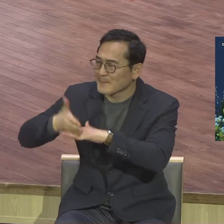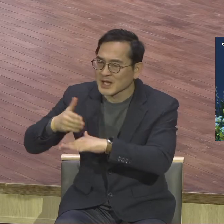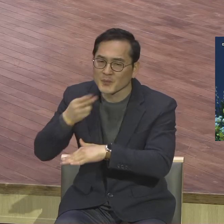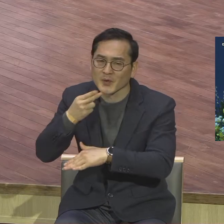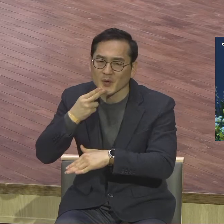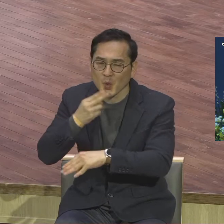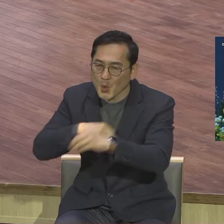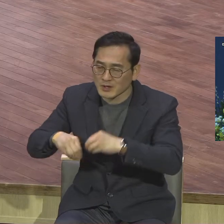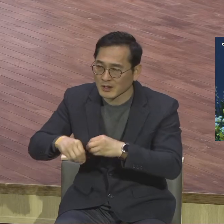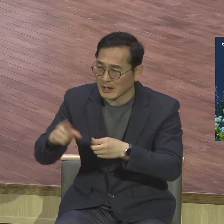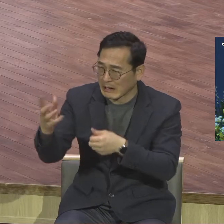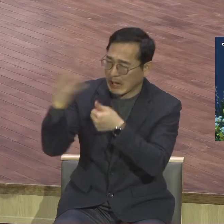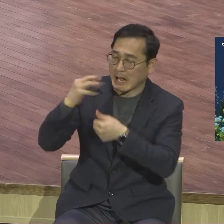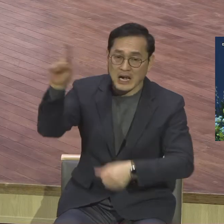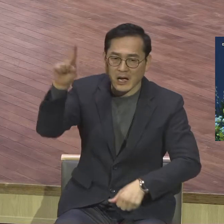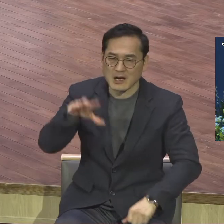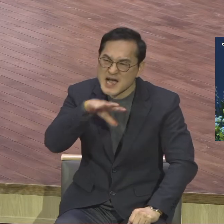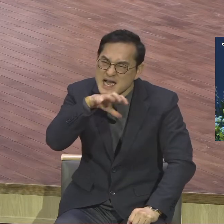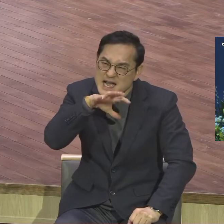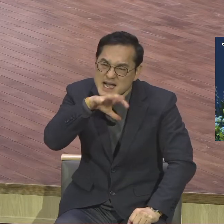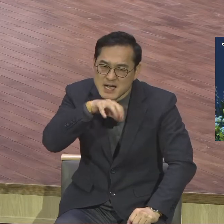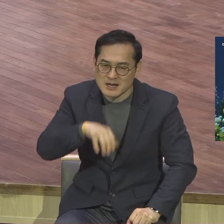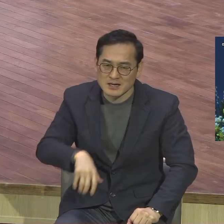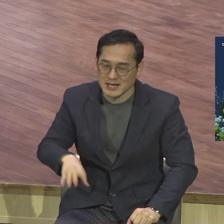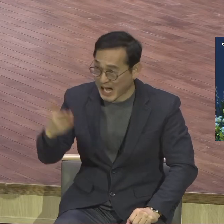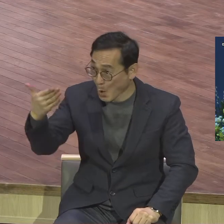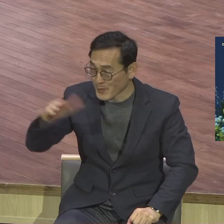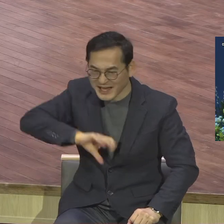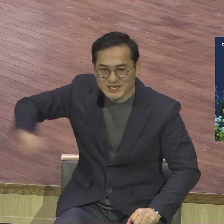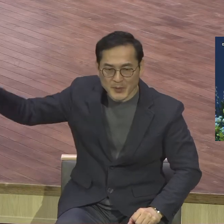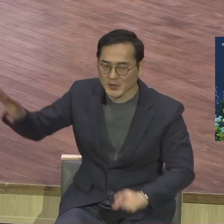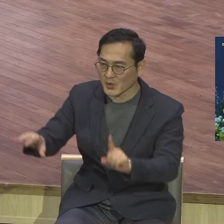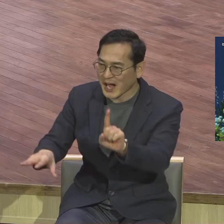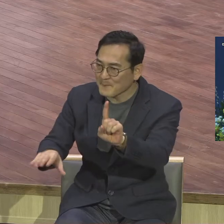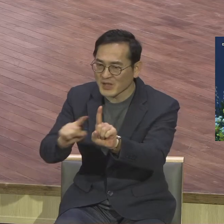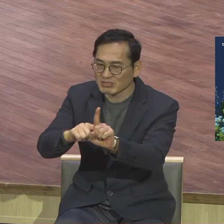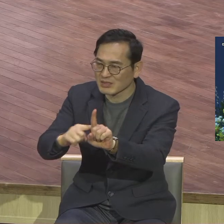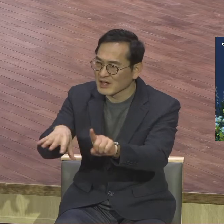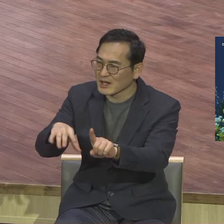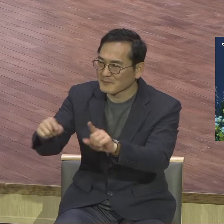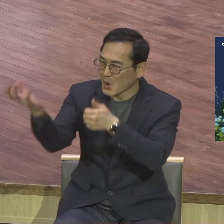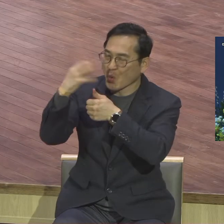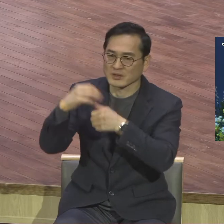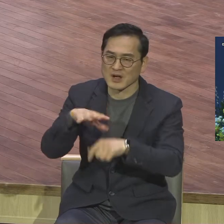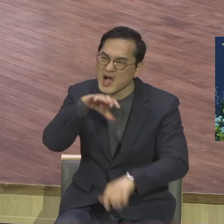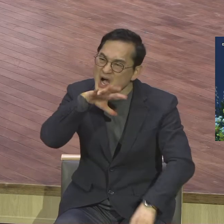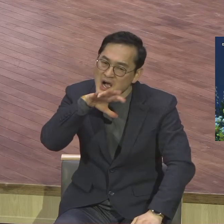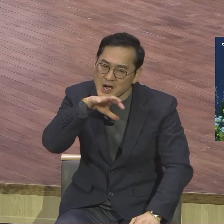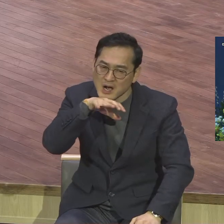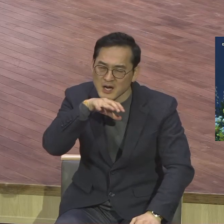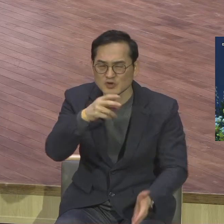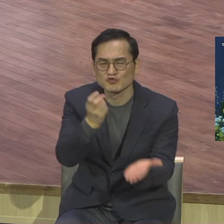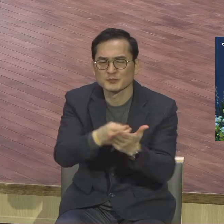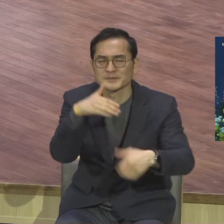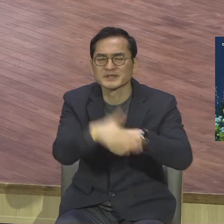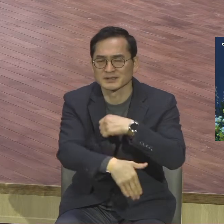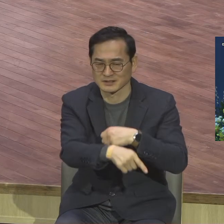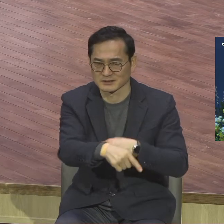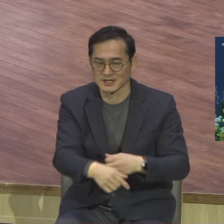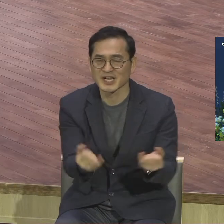계속 평생을 그렇게 상처를 주고 받는 이런 율법 체질을 빨리 고쳐야 돼요 여자들이 주로 많아